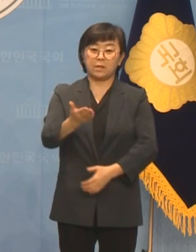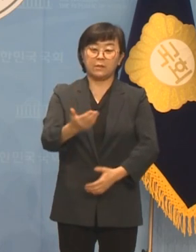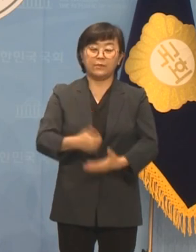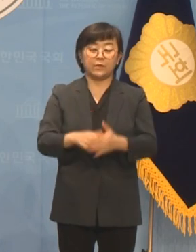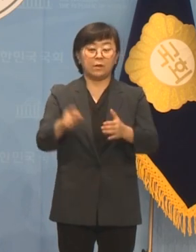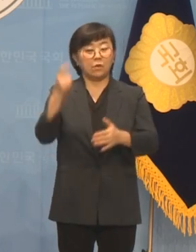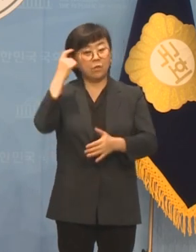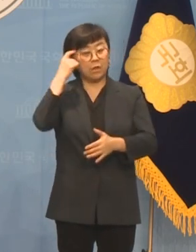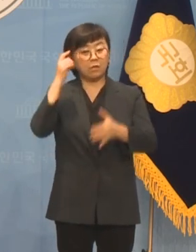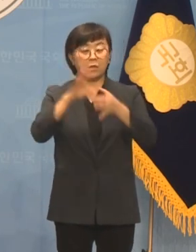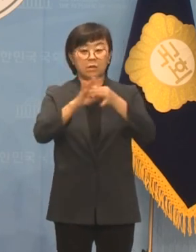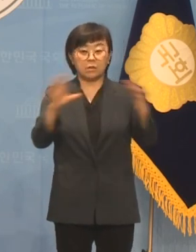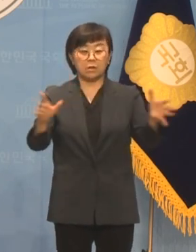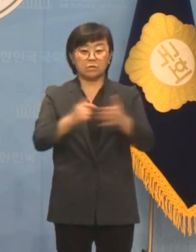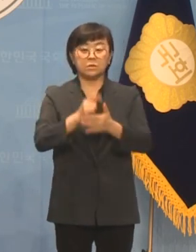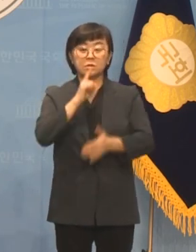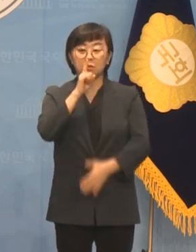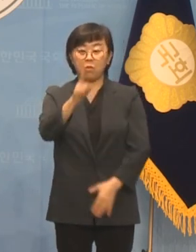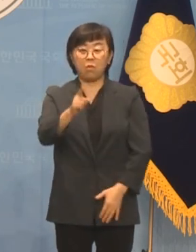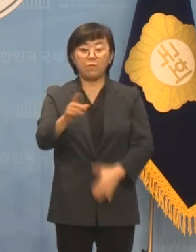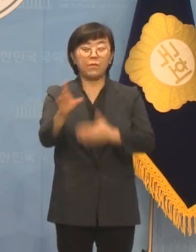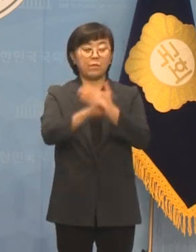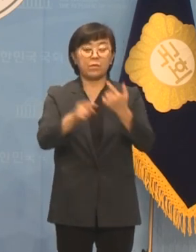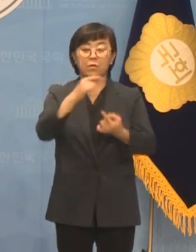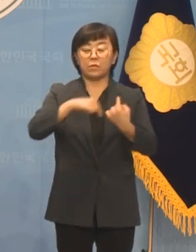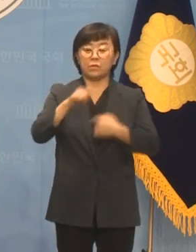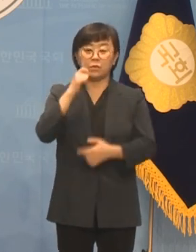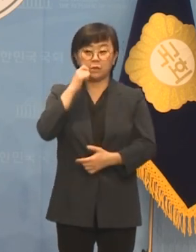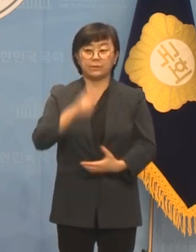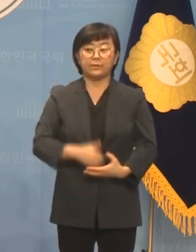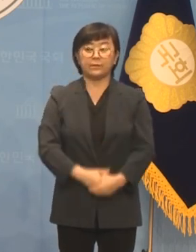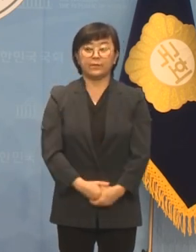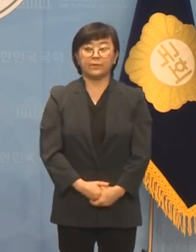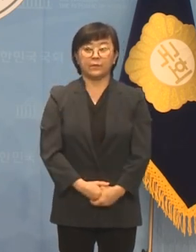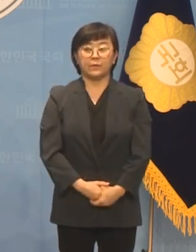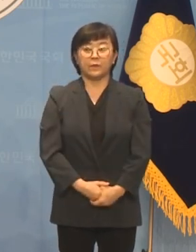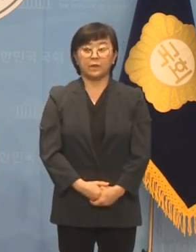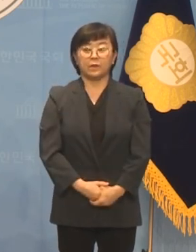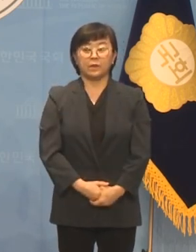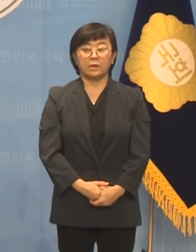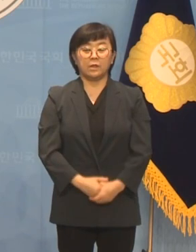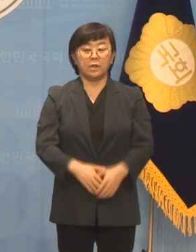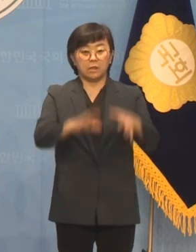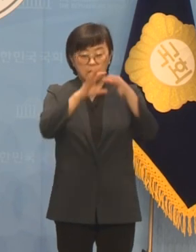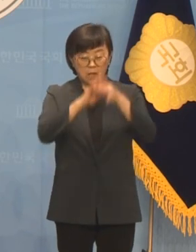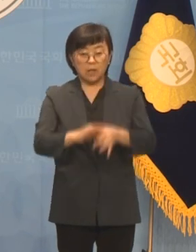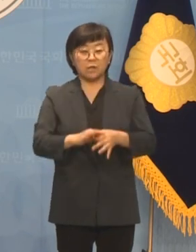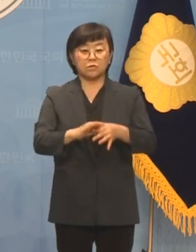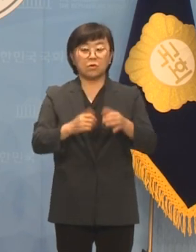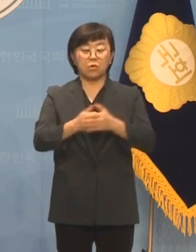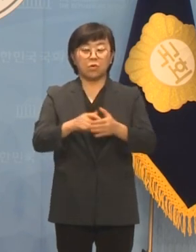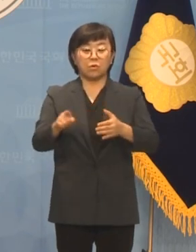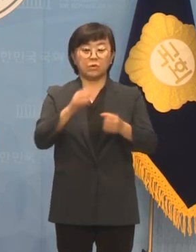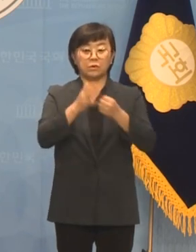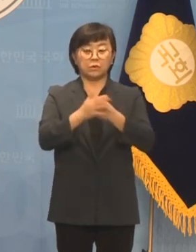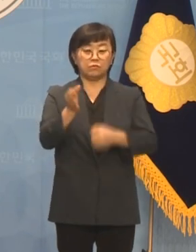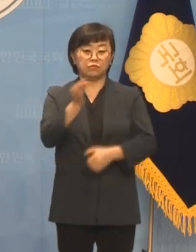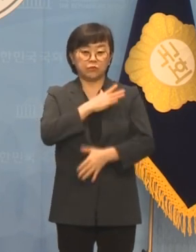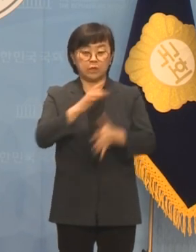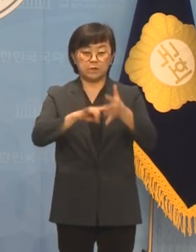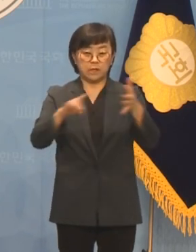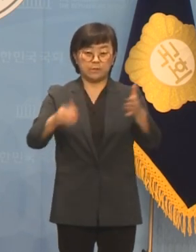왜 이와 관련해서는 아무런 변명도 못하는 겁니까 안 그래도 연일 펑펑 쏟아내는 부자